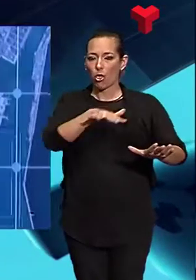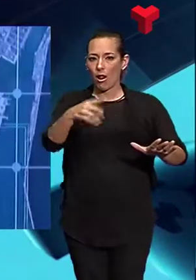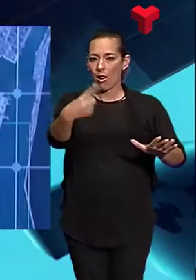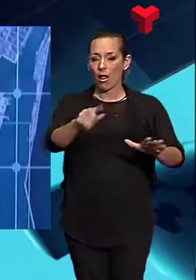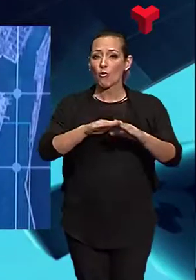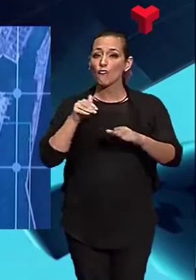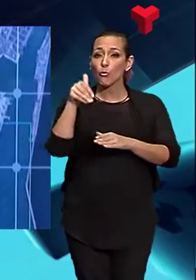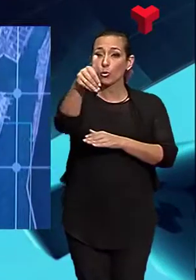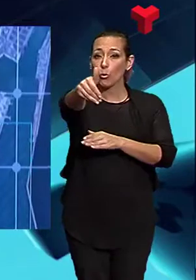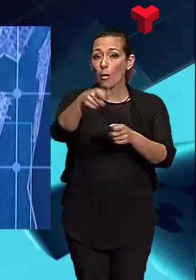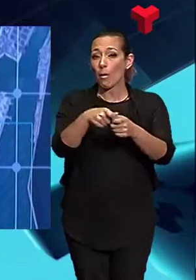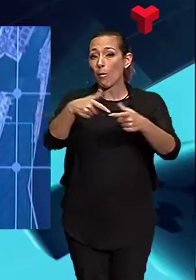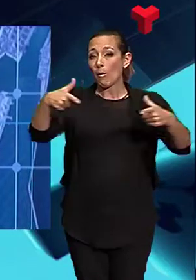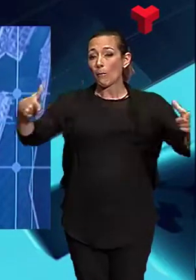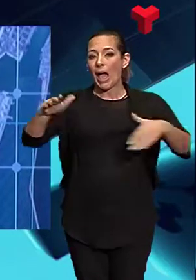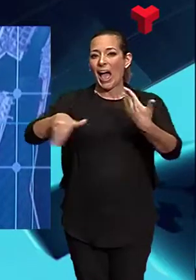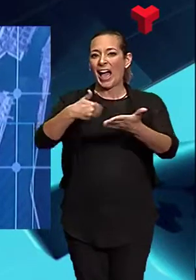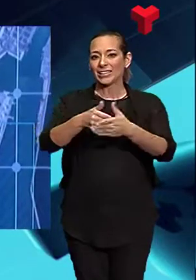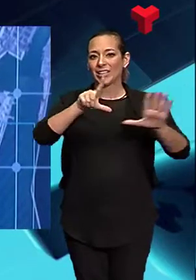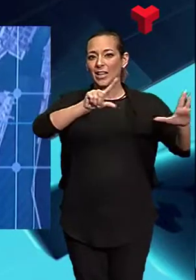fins a superar els 72.000.